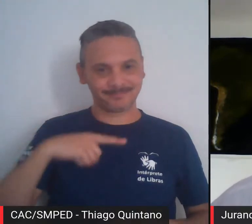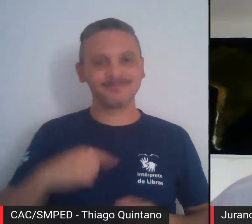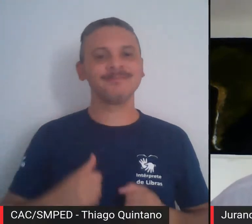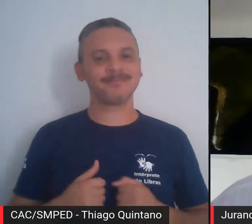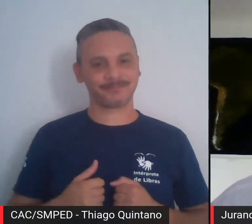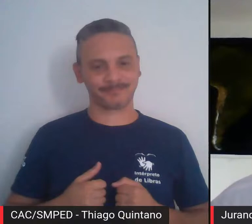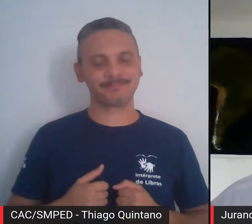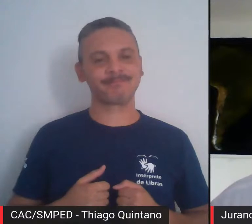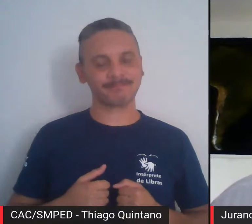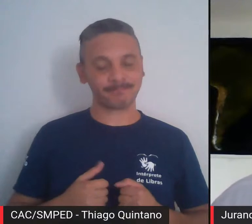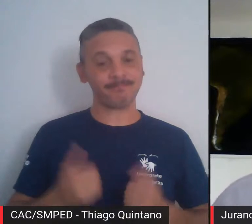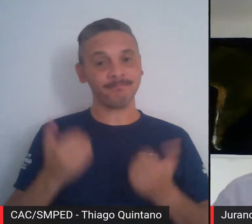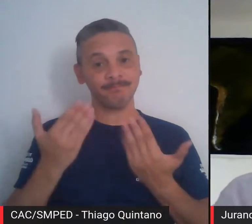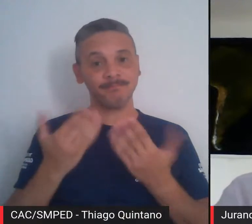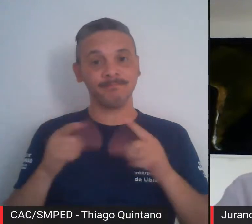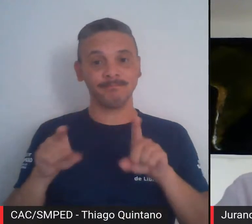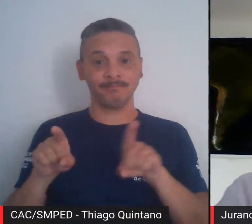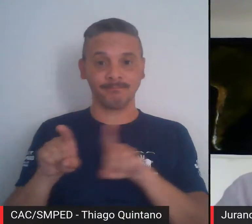não é? E